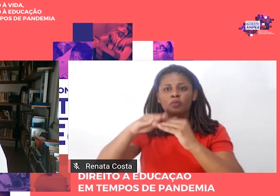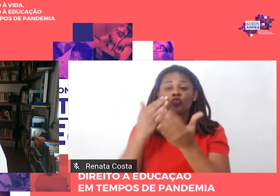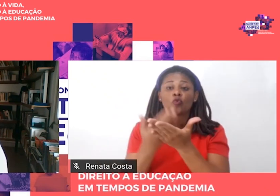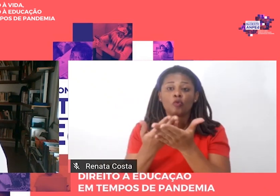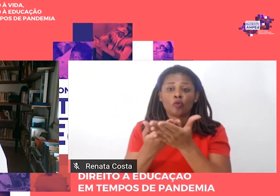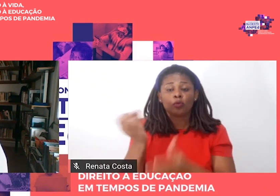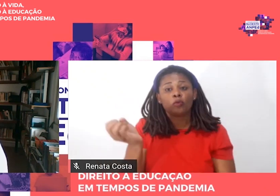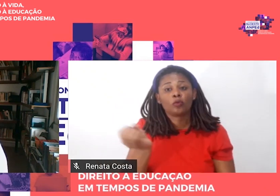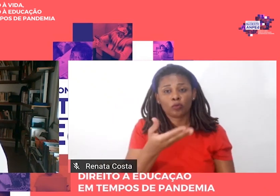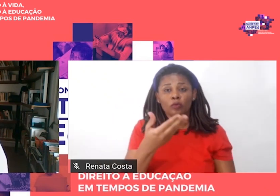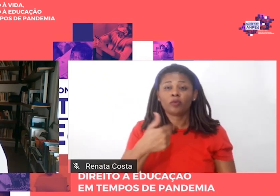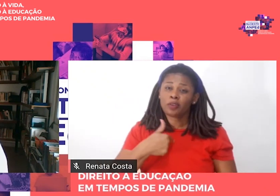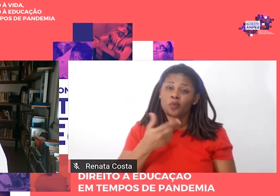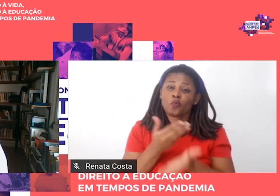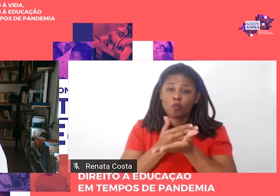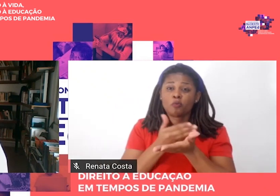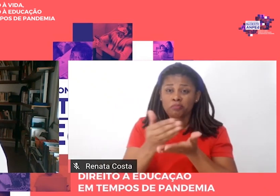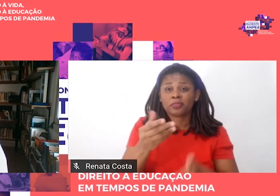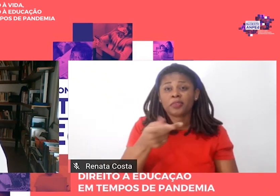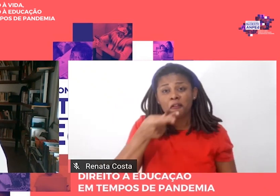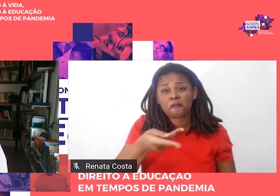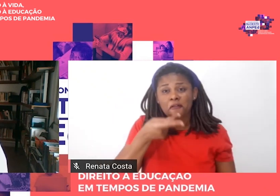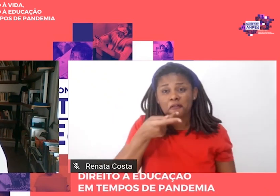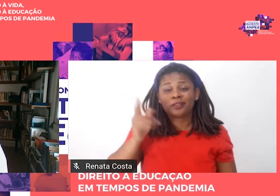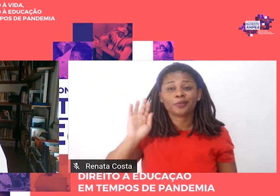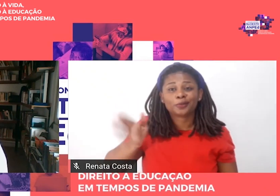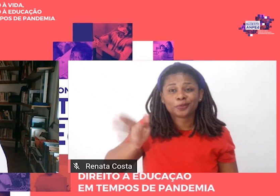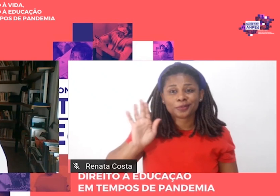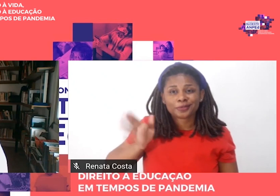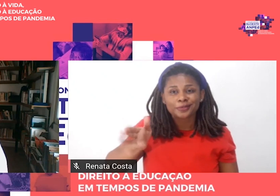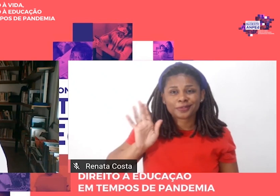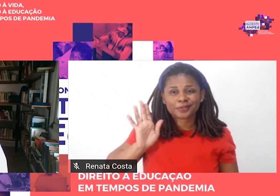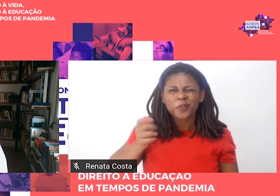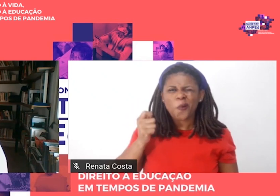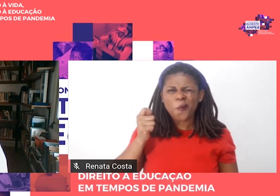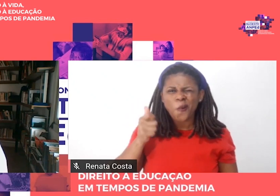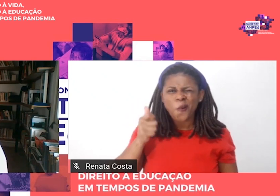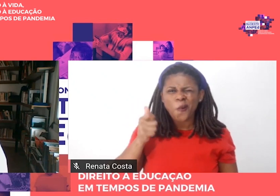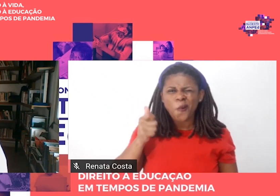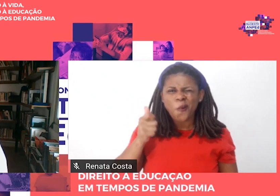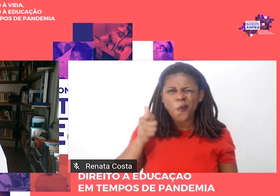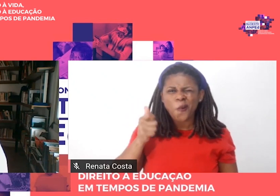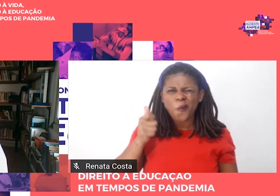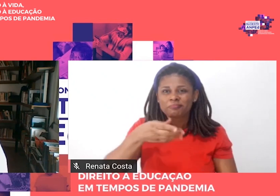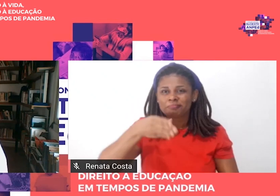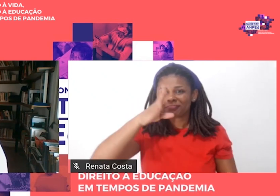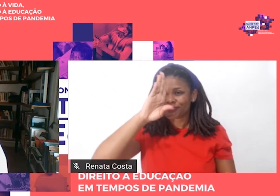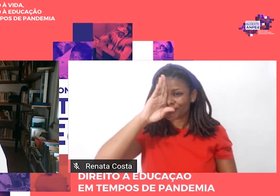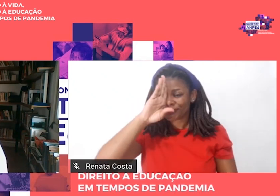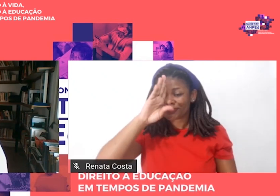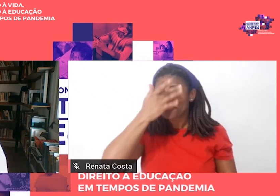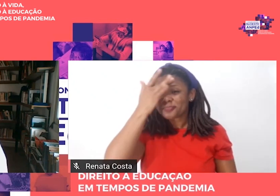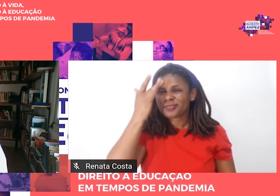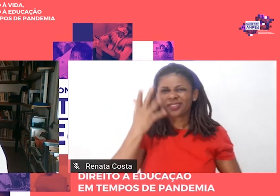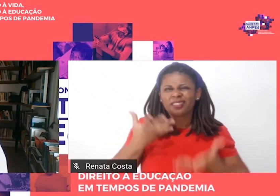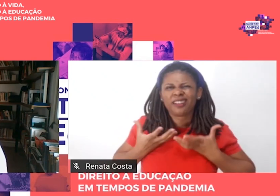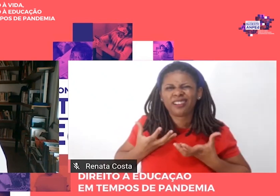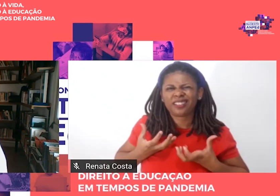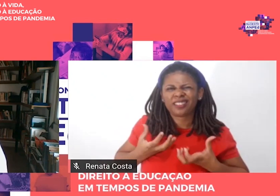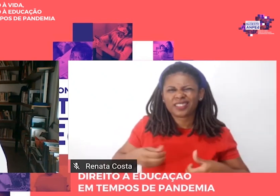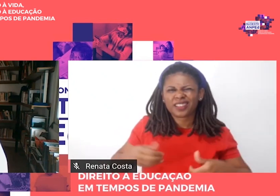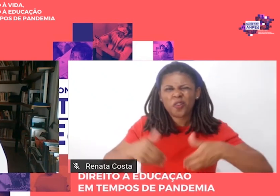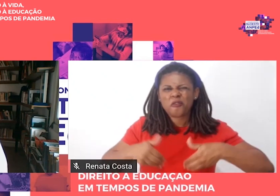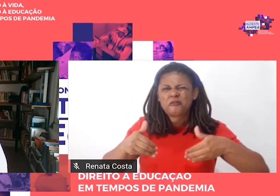eu comecei a falar, já estávamos por volta do meio-dia, o pessoal cansado, e conforme como iria prestar atenção em minha